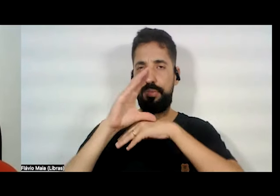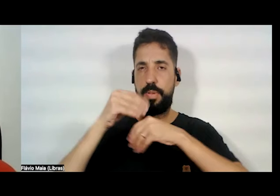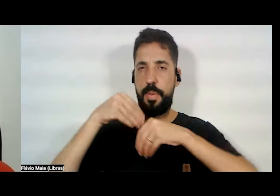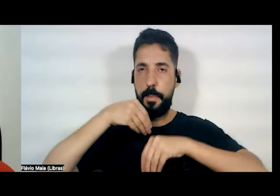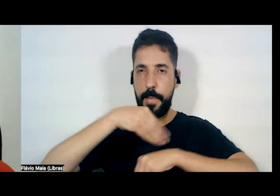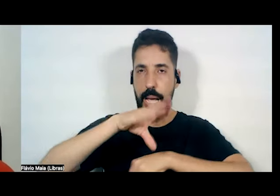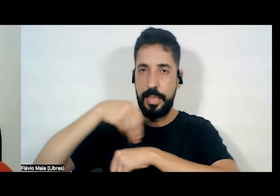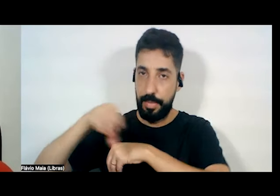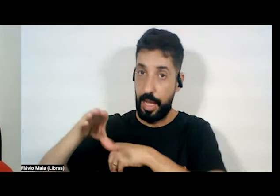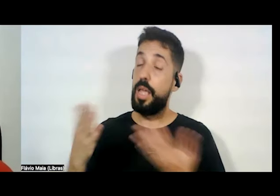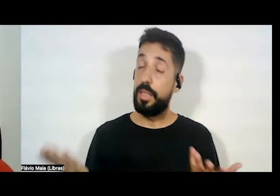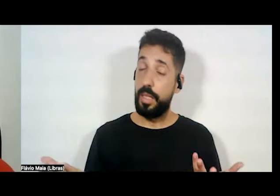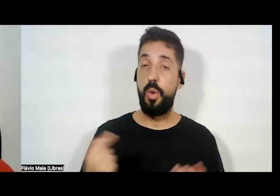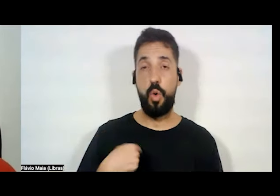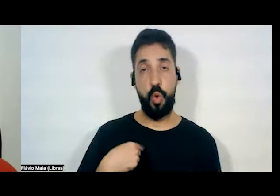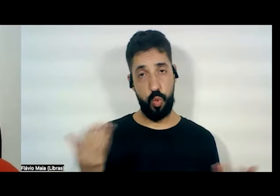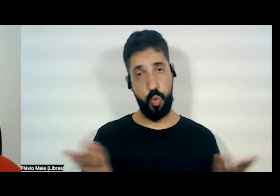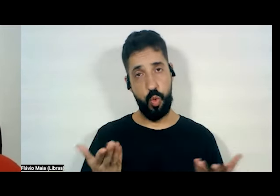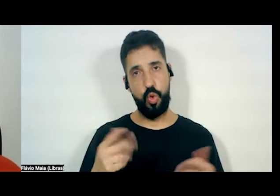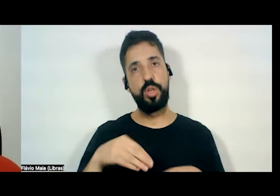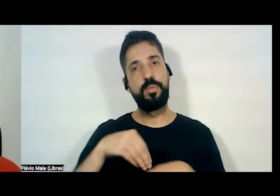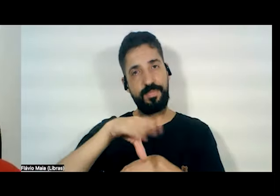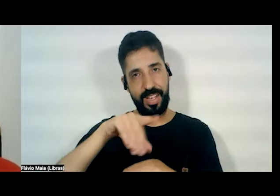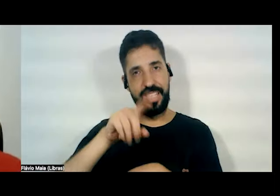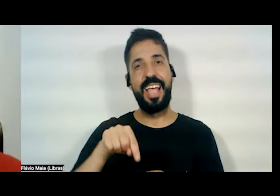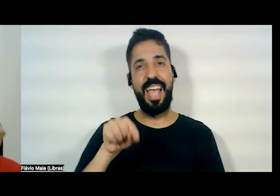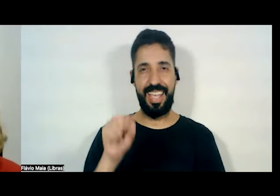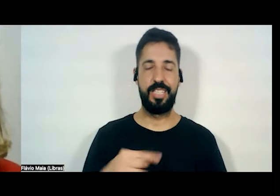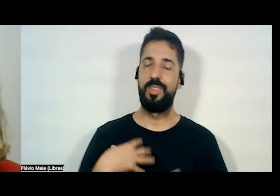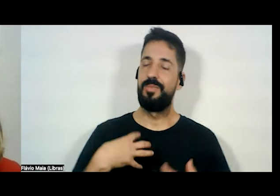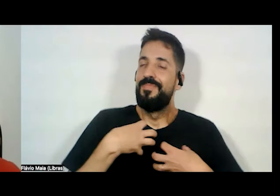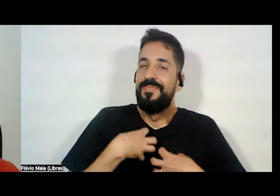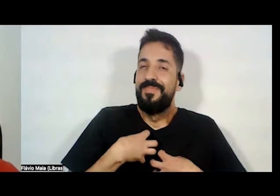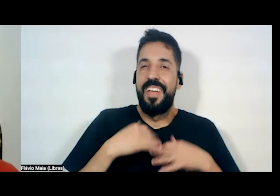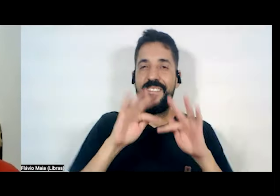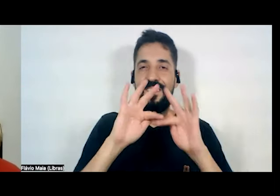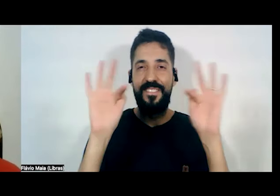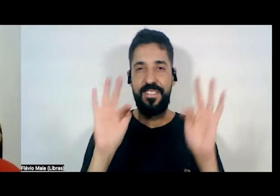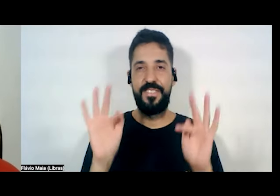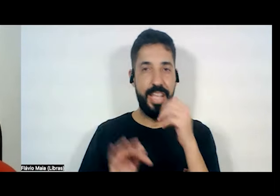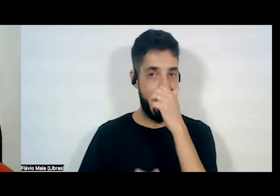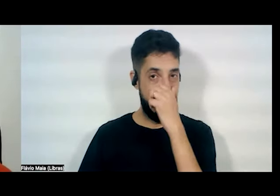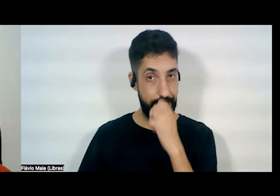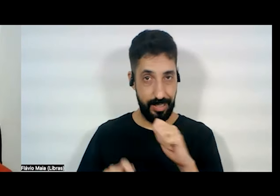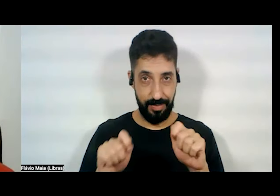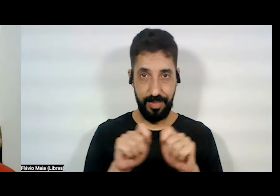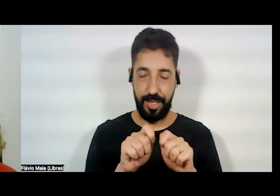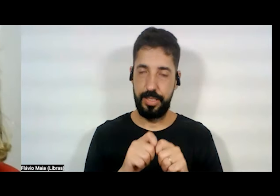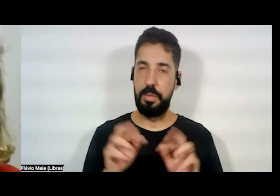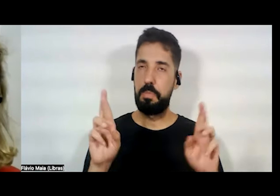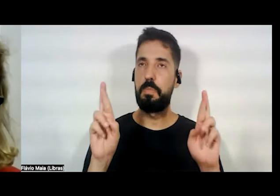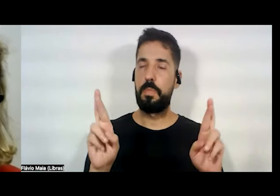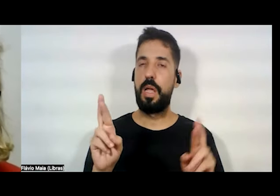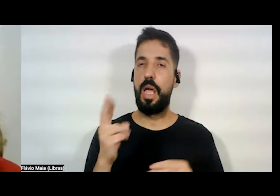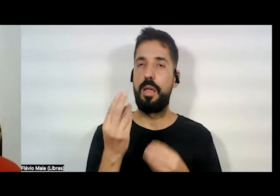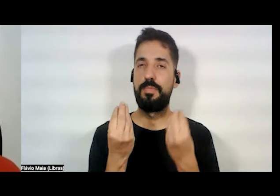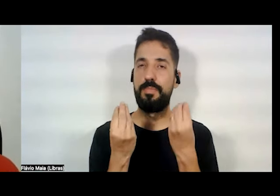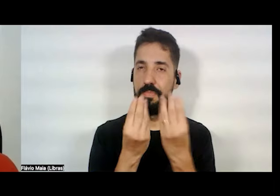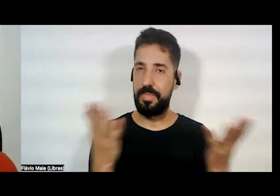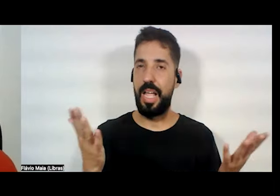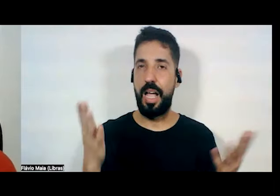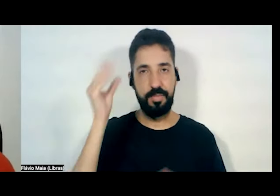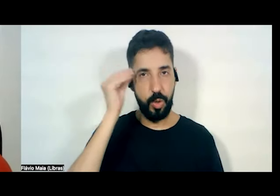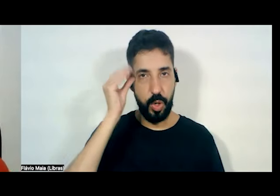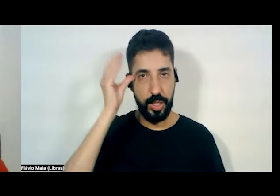compartilhar com vocês hoje, que eu estou me sentindo super feliz de fazer, espero contribuir. Bom,